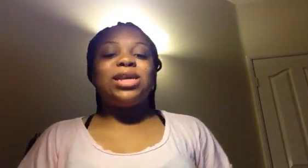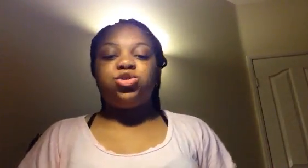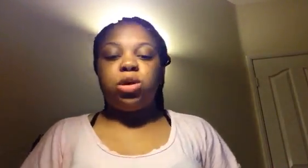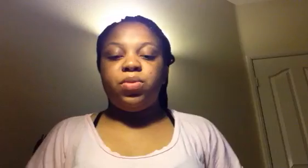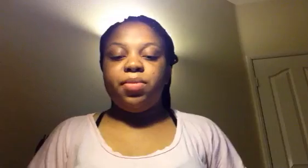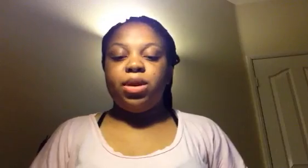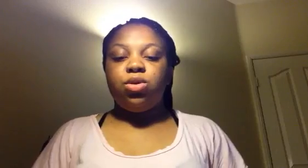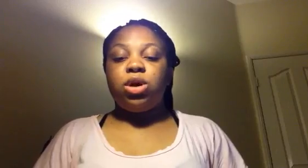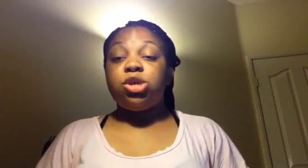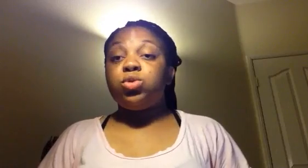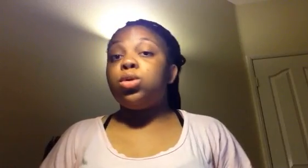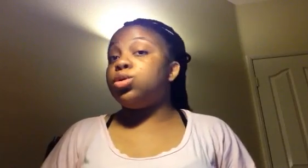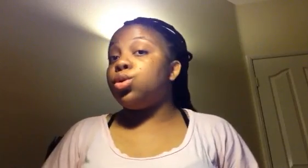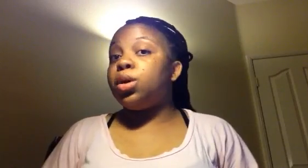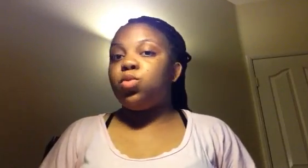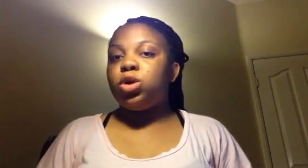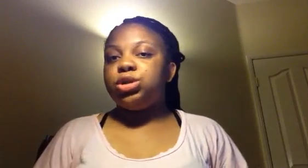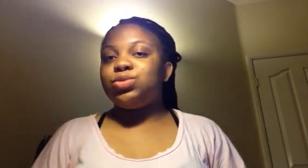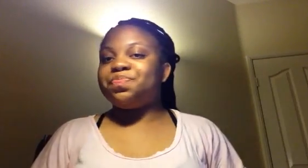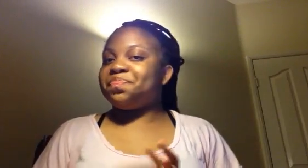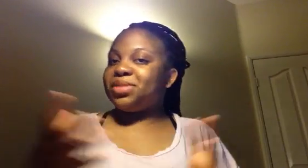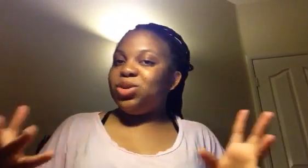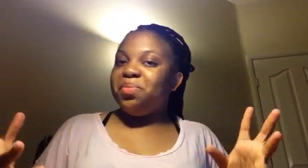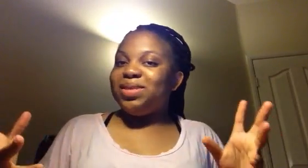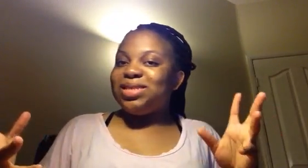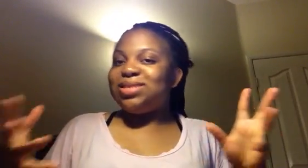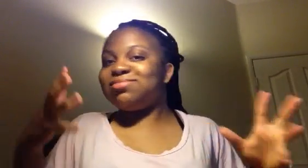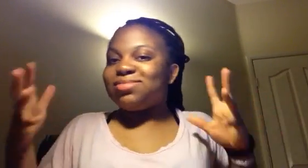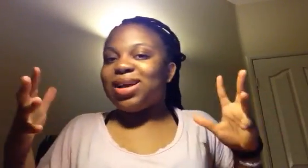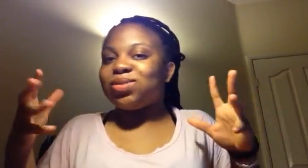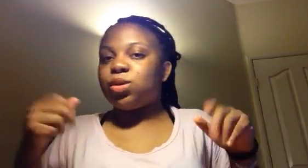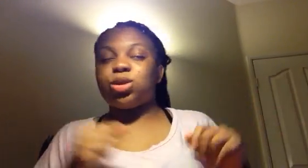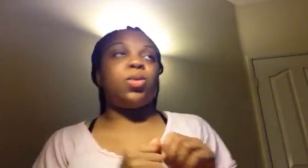Adressons en premier le Asso Ekoto et Mokanjo, le métis Asso Ekoto.